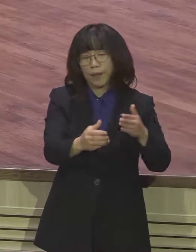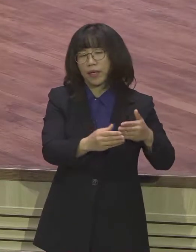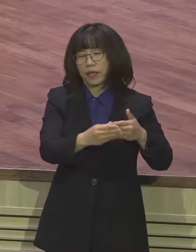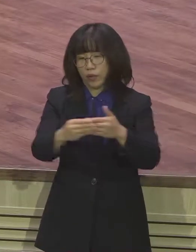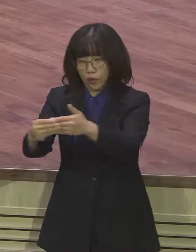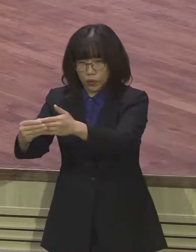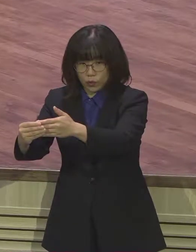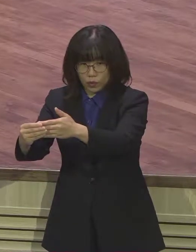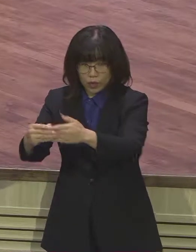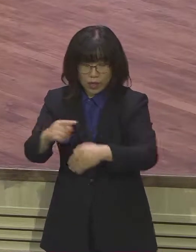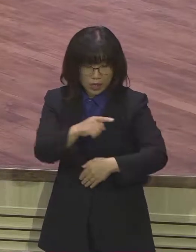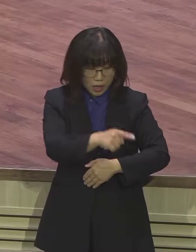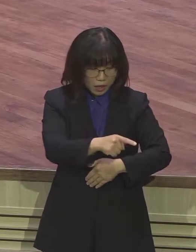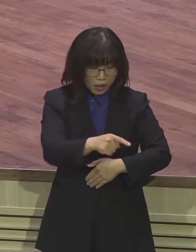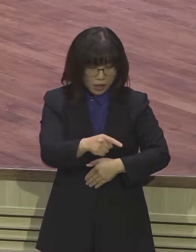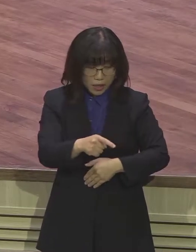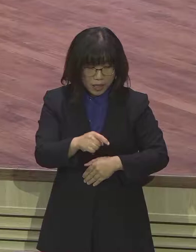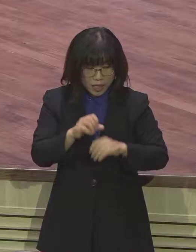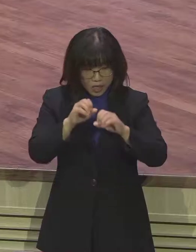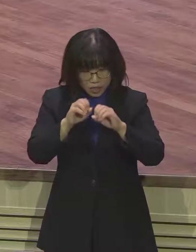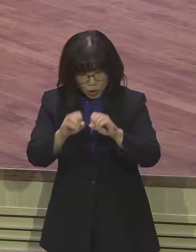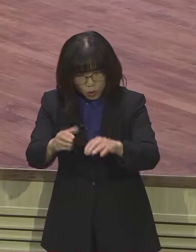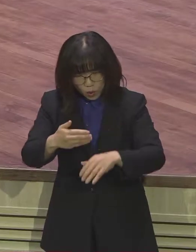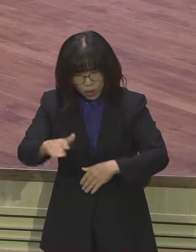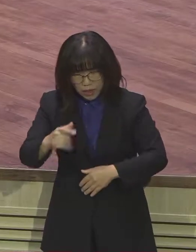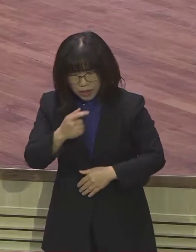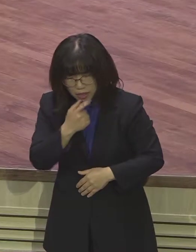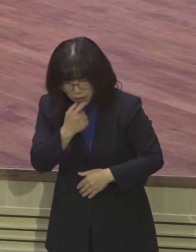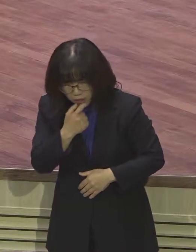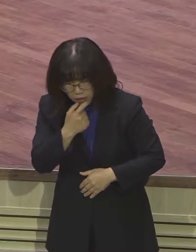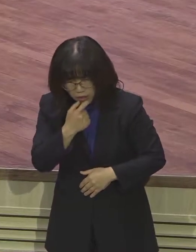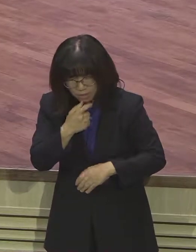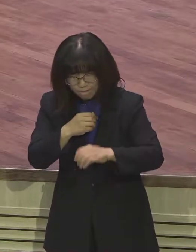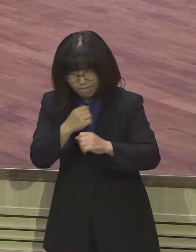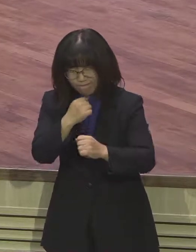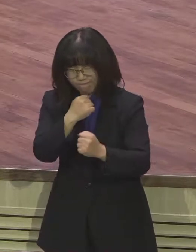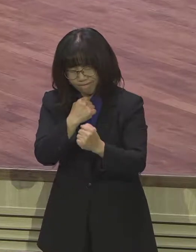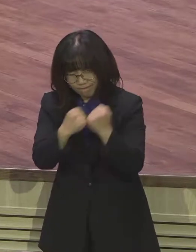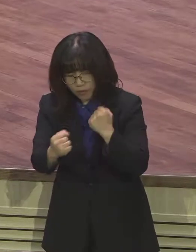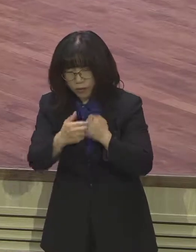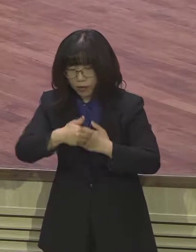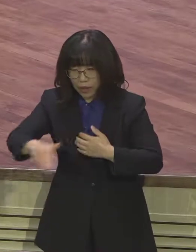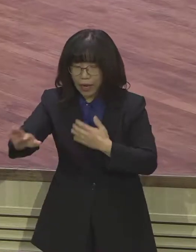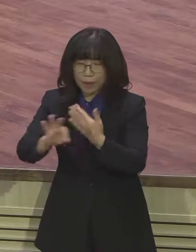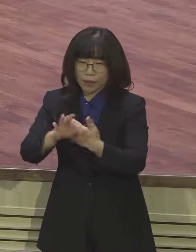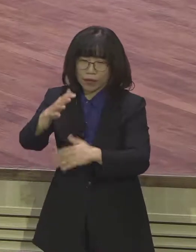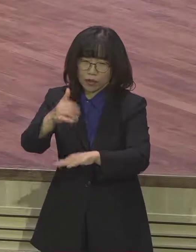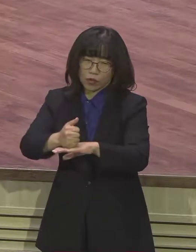예비 내자가 있고 안 하고 싶을 때 하면 가고 나면 그 현장이 바로 하나님의 말씀의 성취의 현장이지 않습니까